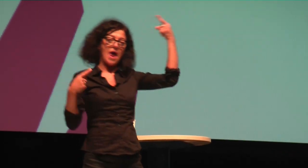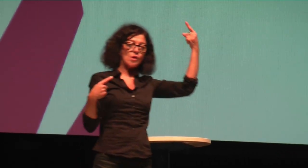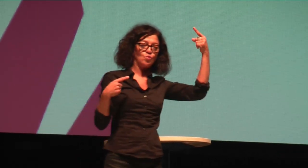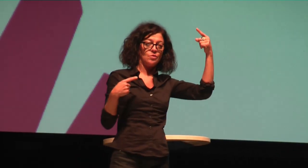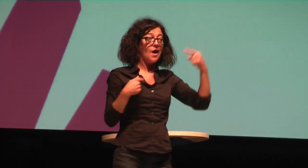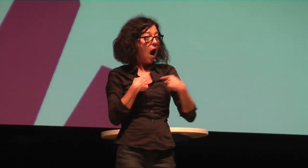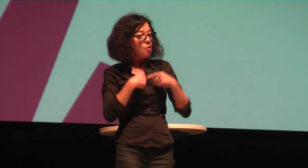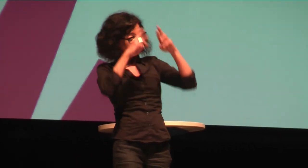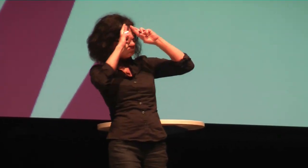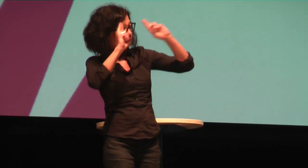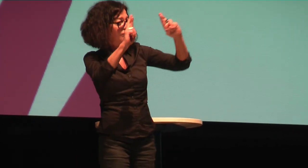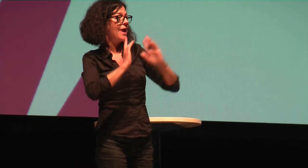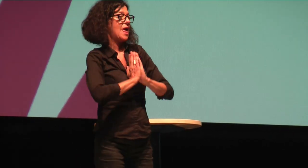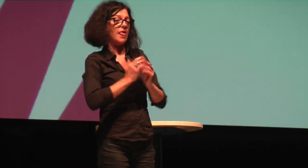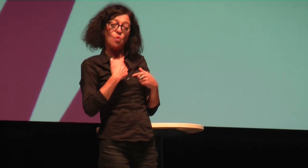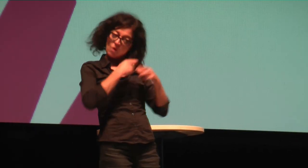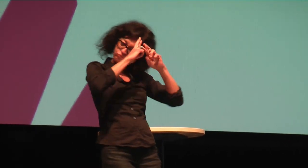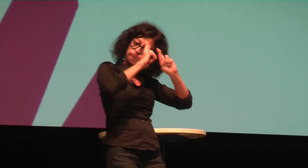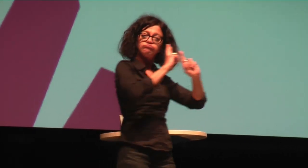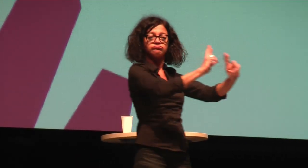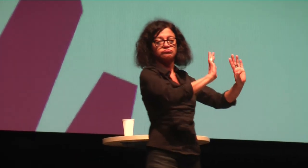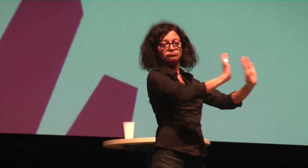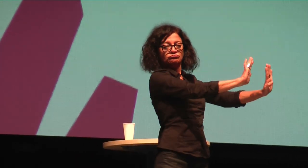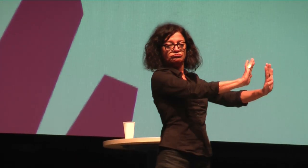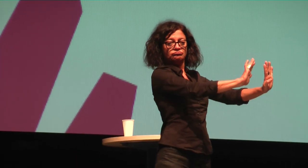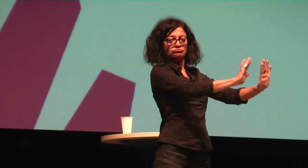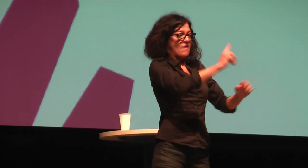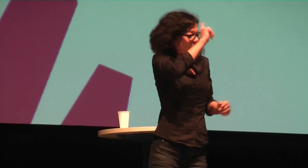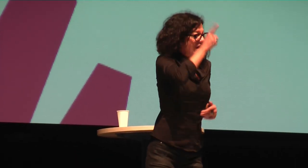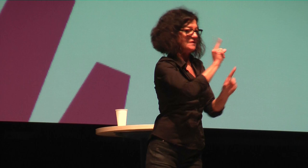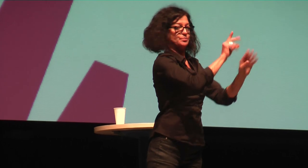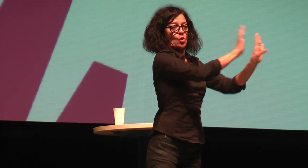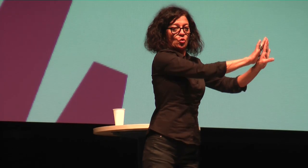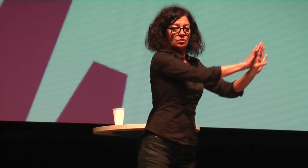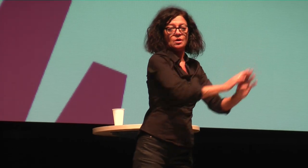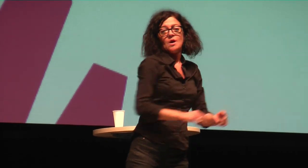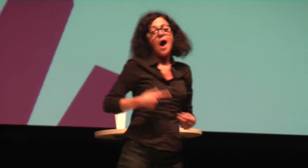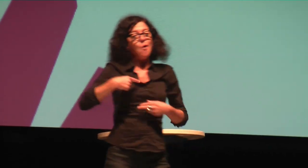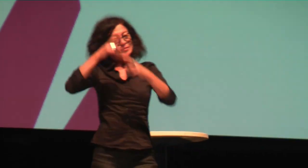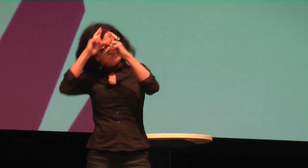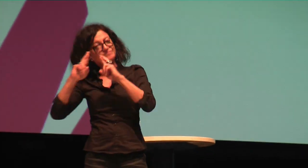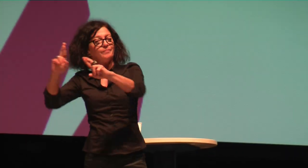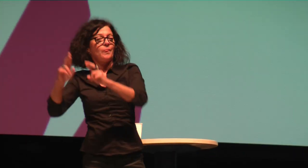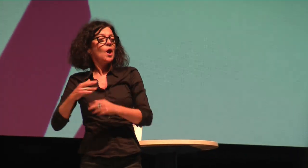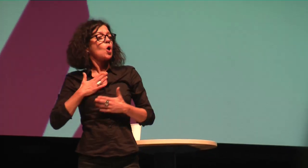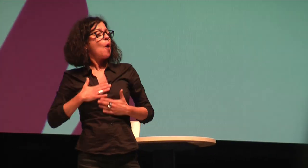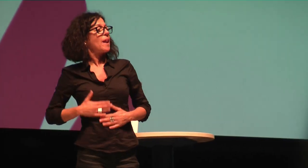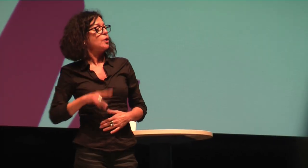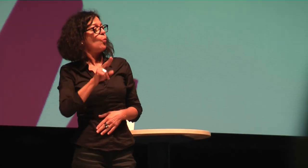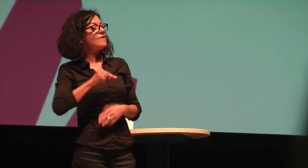und sind gleichwertig. Wir haben da, ich respektiere die Religion eines anderen. Ich weiß, dass Religion jemandem viel bedeuten